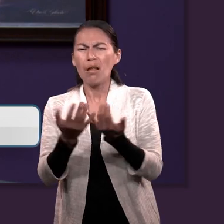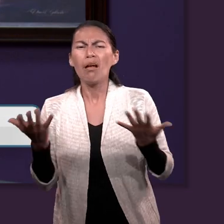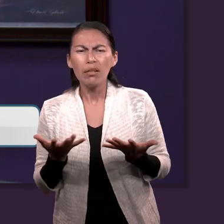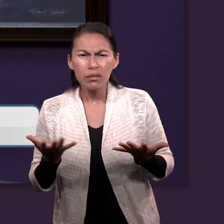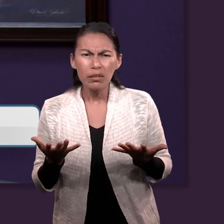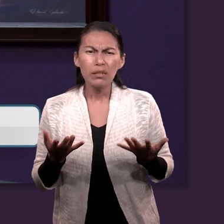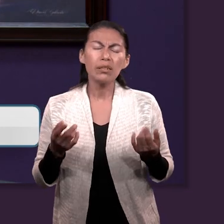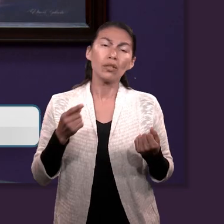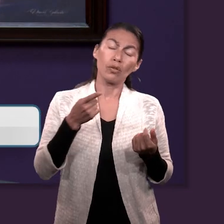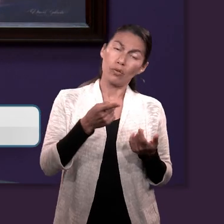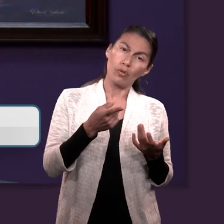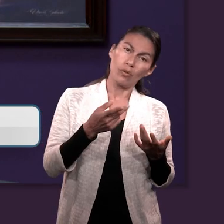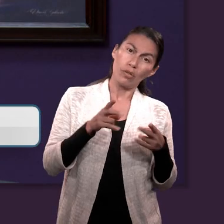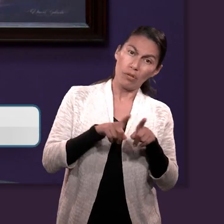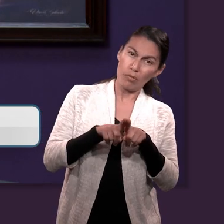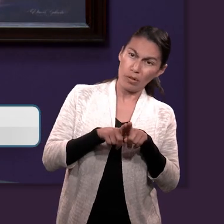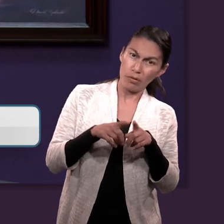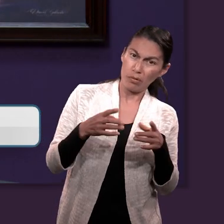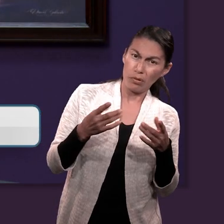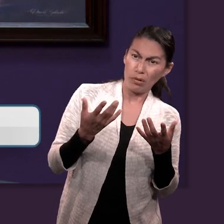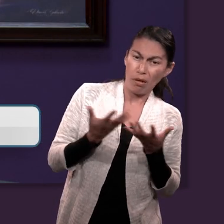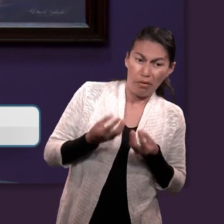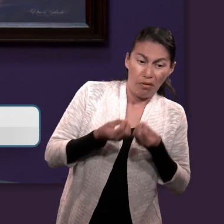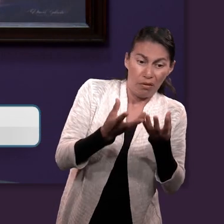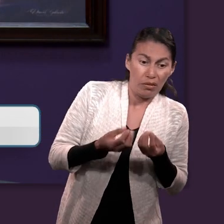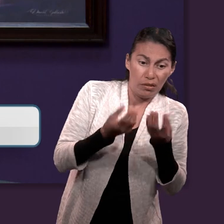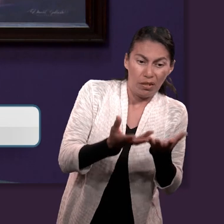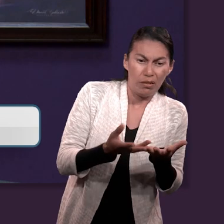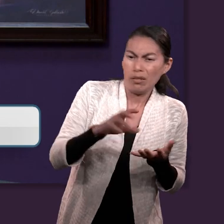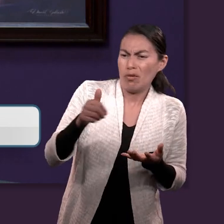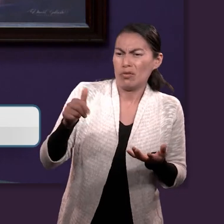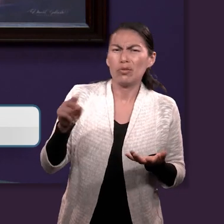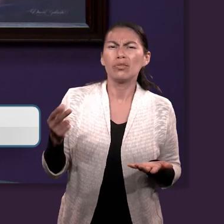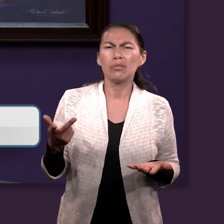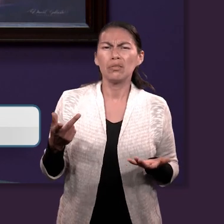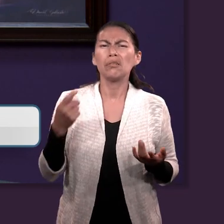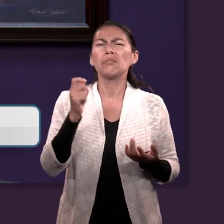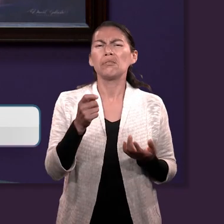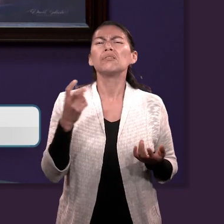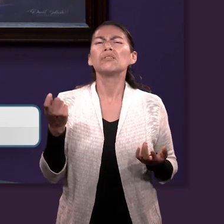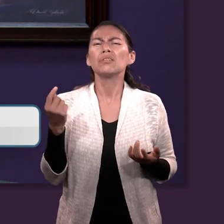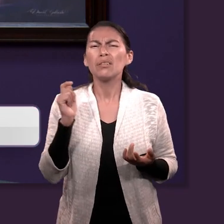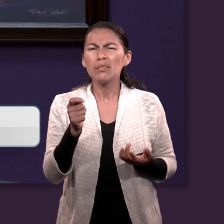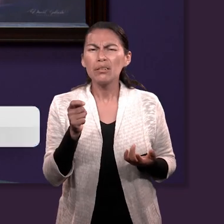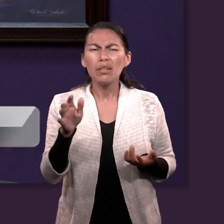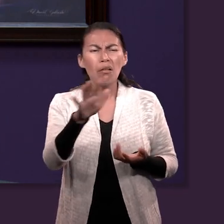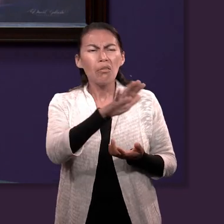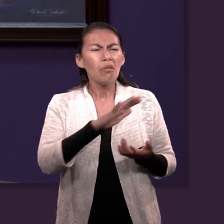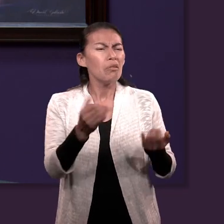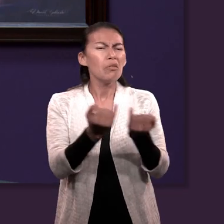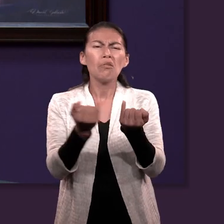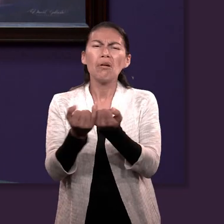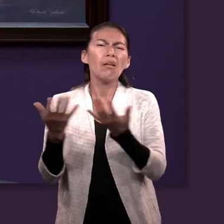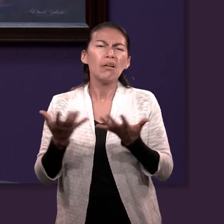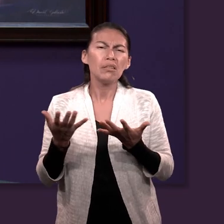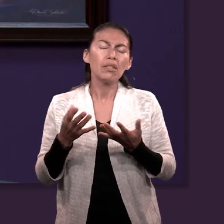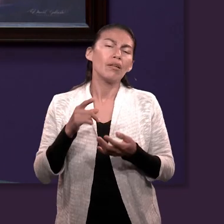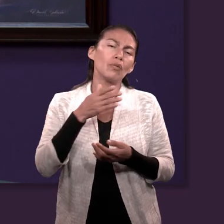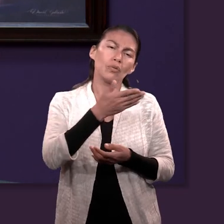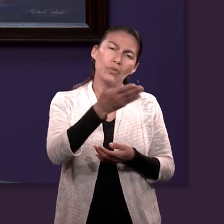hermanos solamente, ¿qué hacéis de más? No hacen tan bien así los gentiles. Sed pues vosotros perfectos como